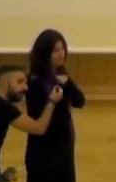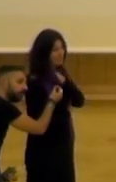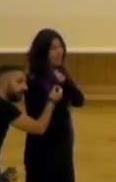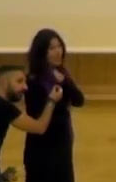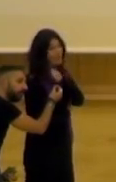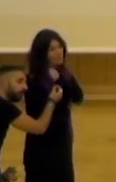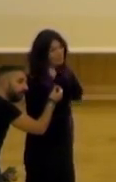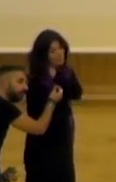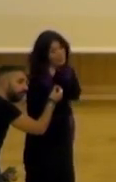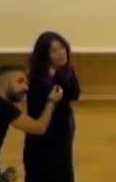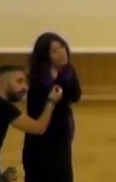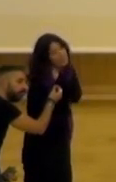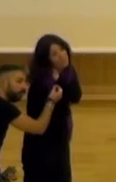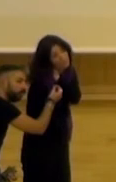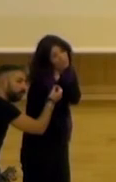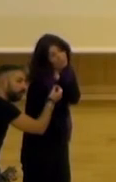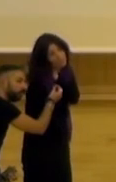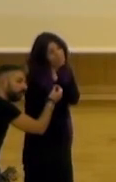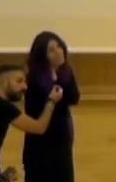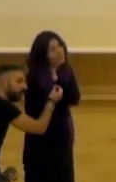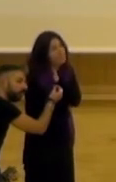solas también al igual que